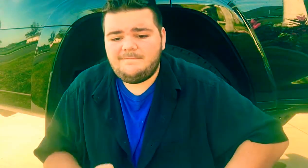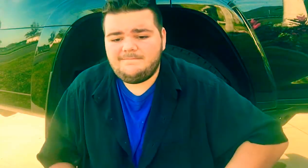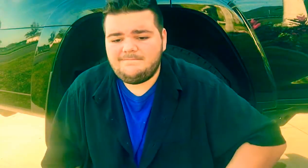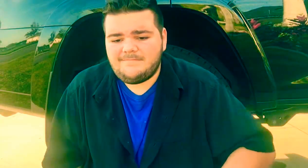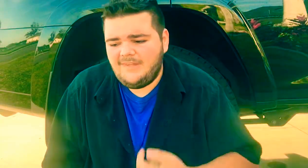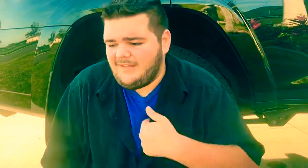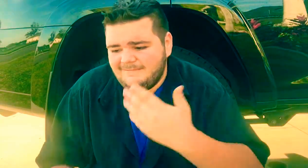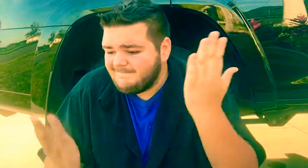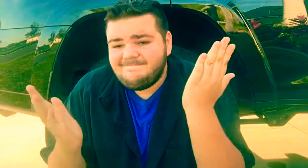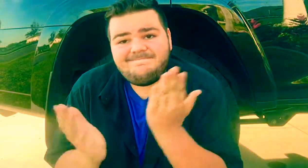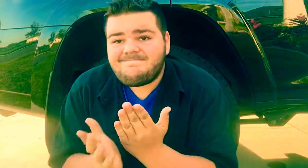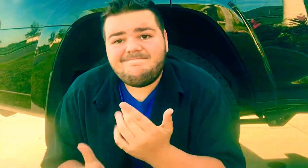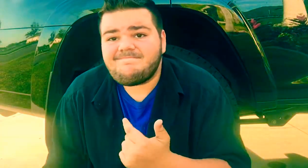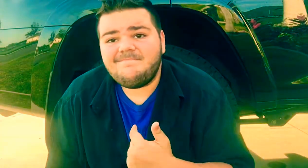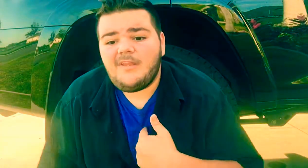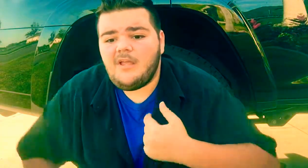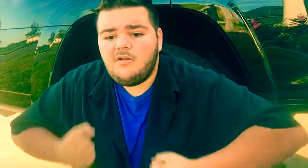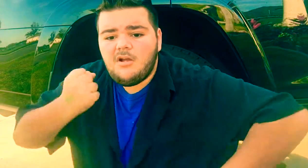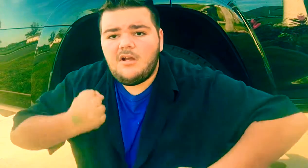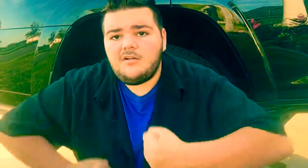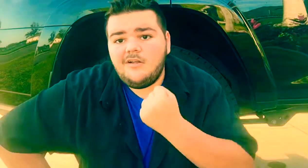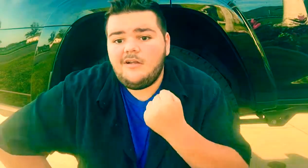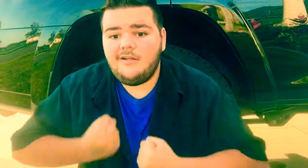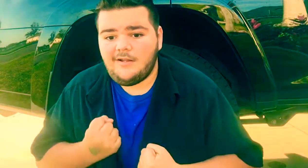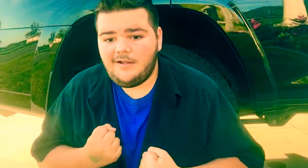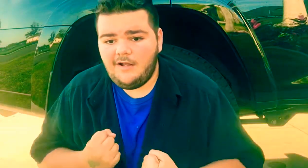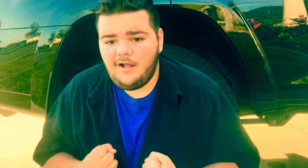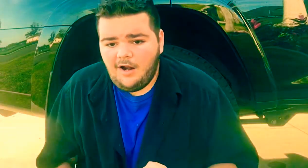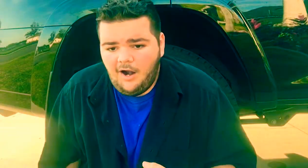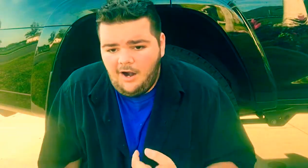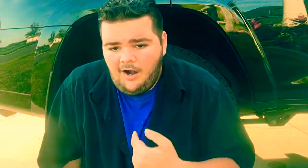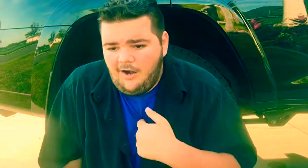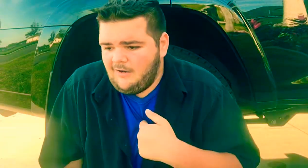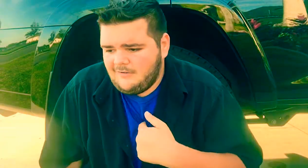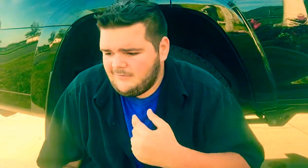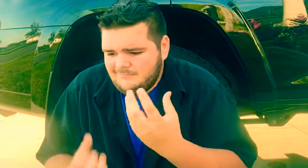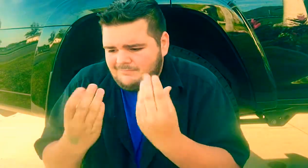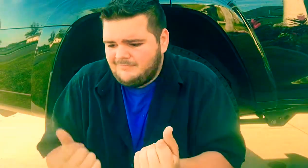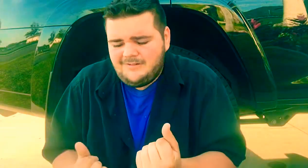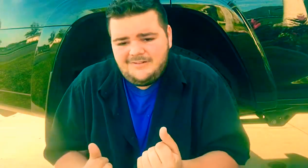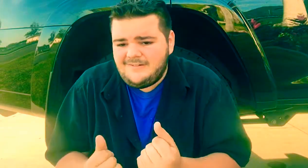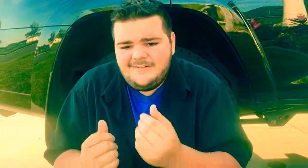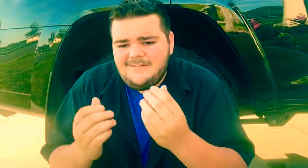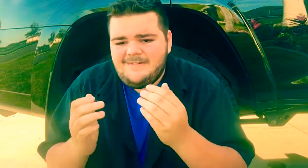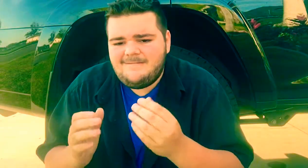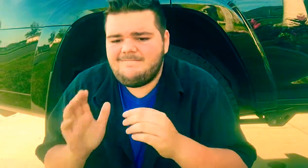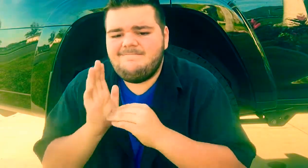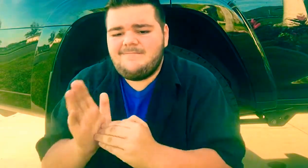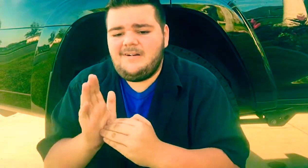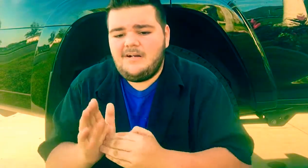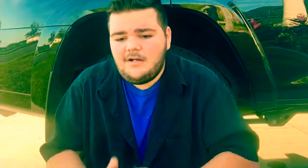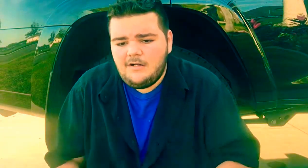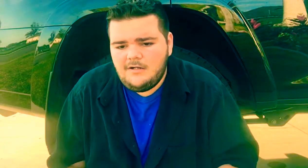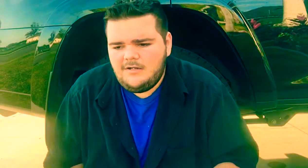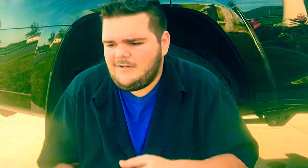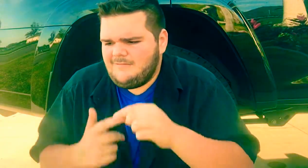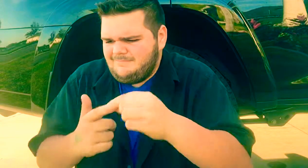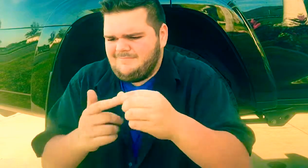止まりはしないんだ Run Run Run 終わりはしないんだ他にはないからどう